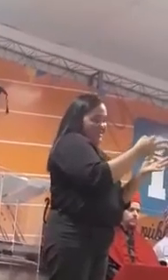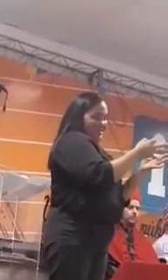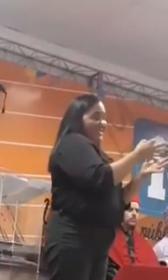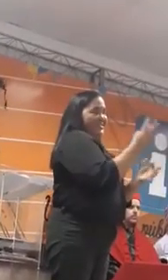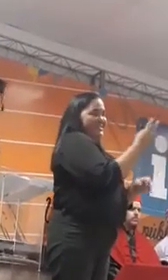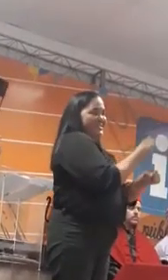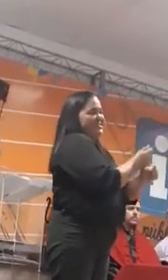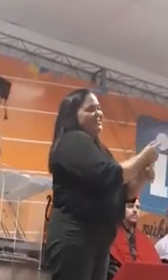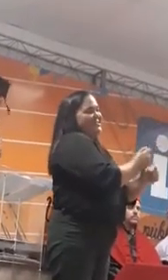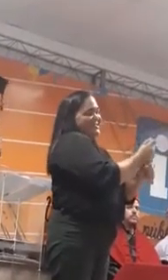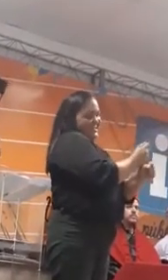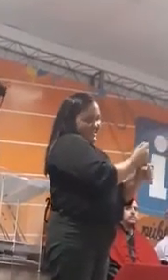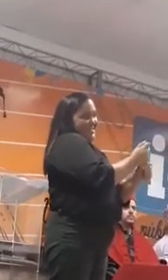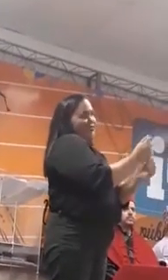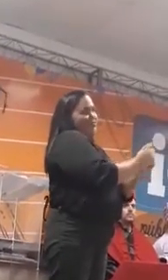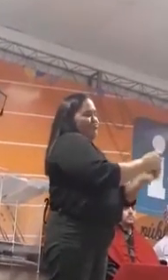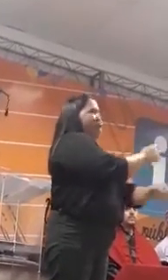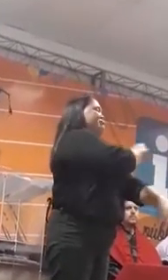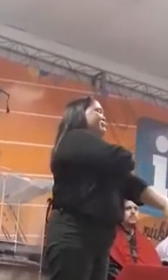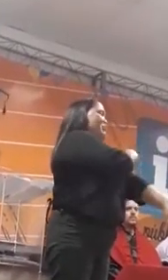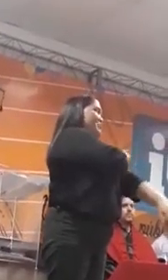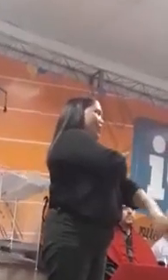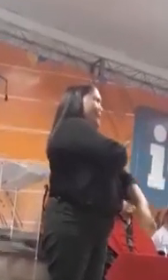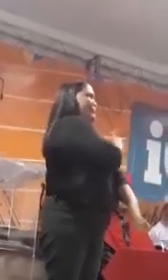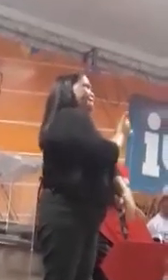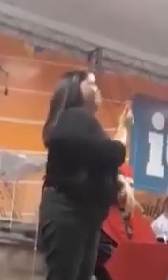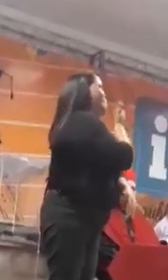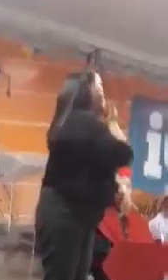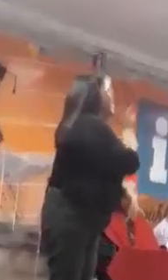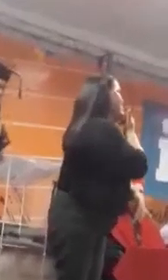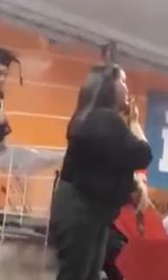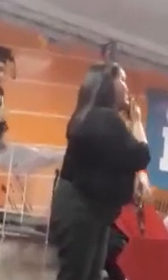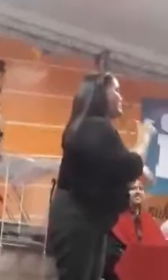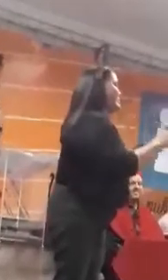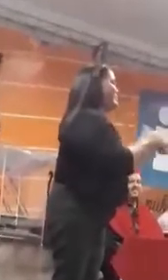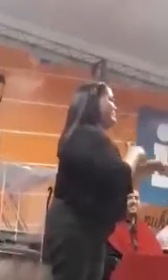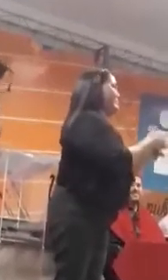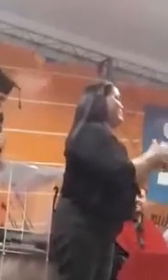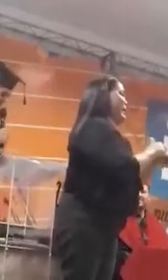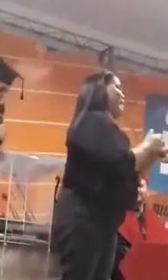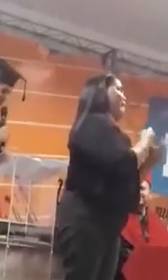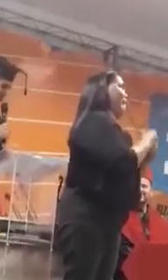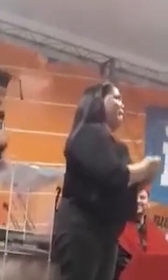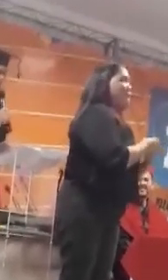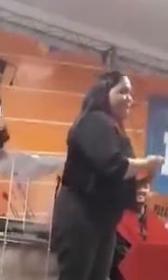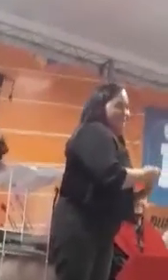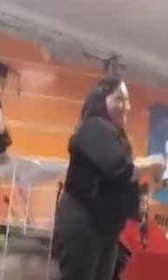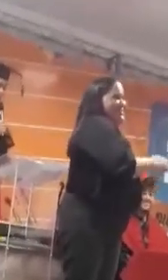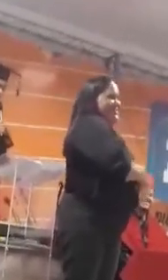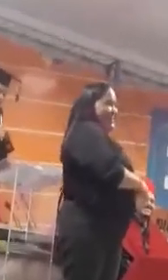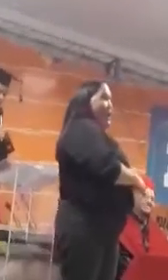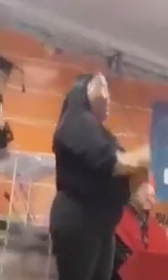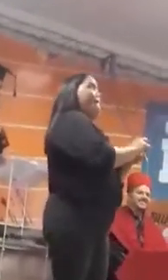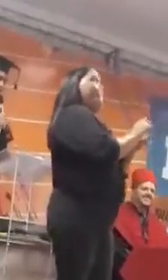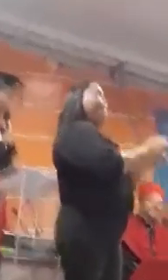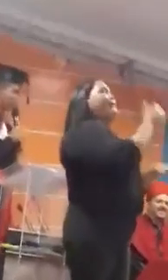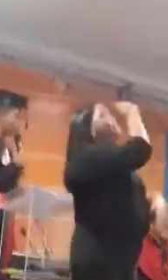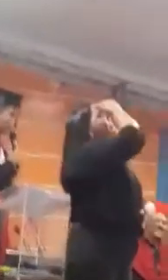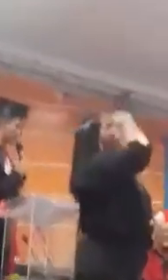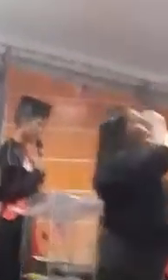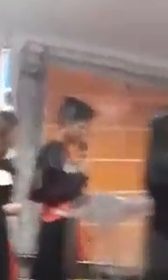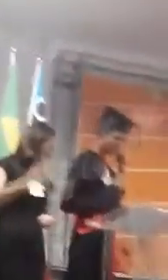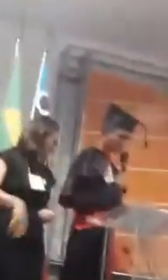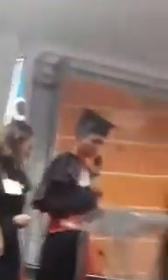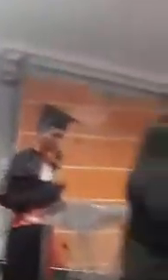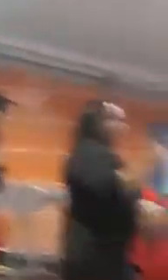gente. E vão desculpando os trabalhos que nós tivemos dado a vocês. Mas tenho certeza que vamos levar o nome da instituição